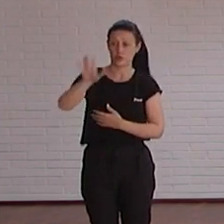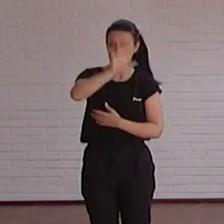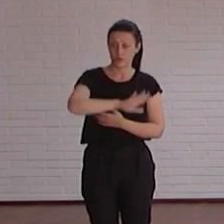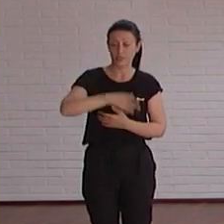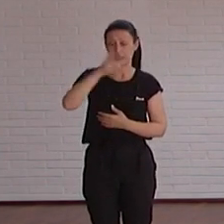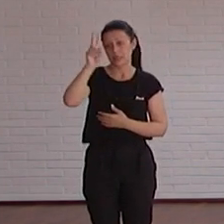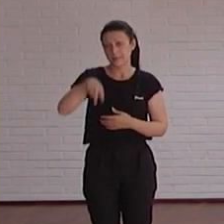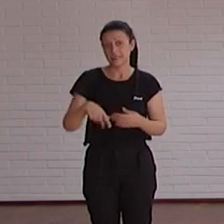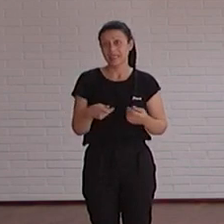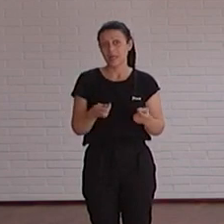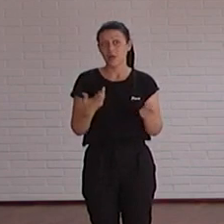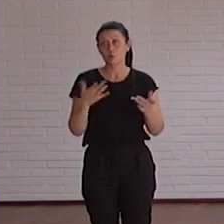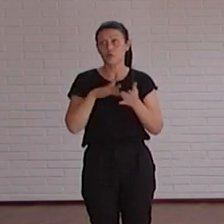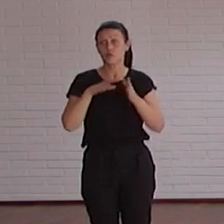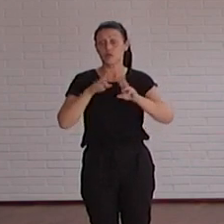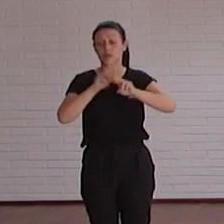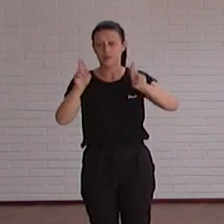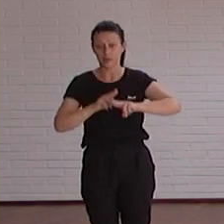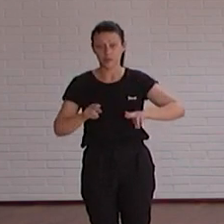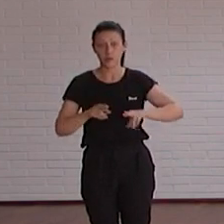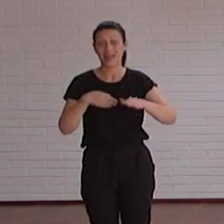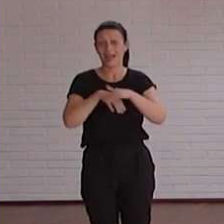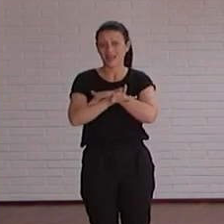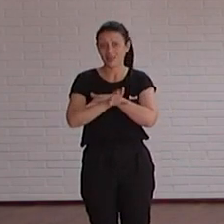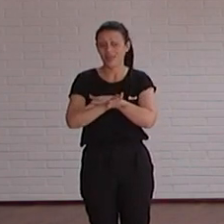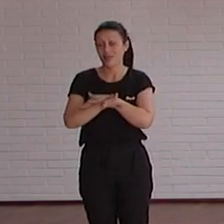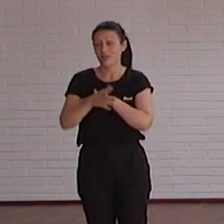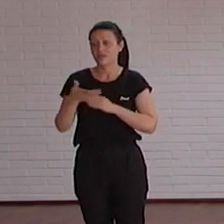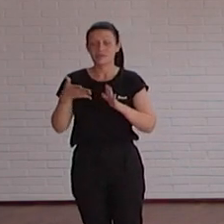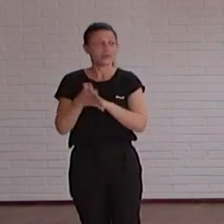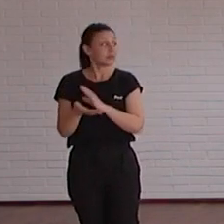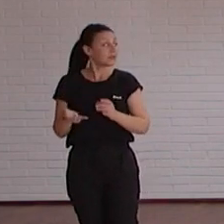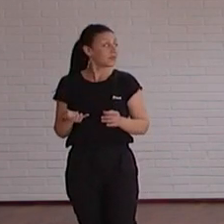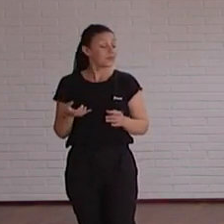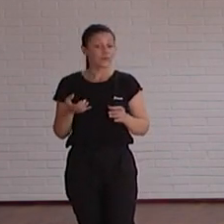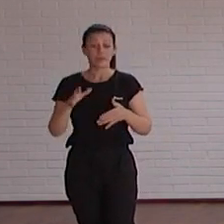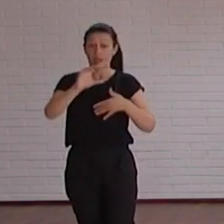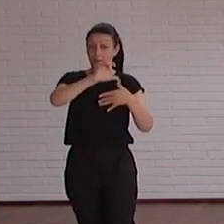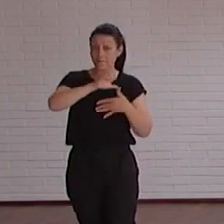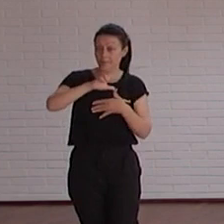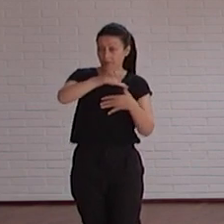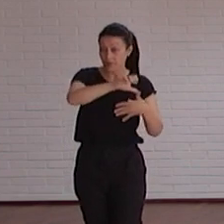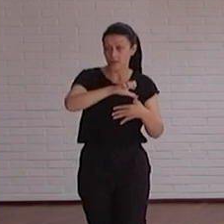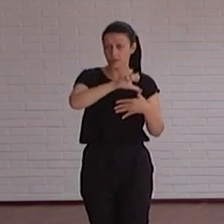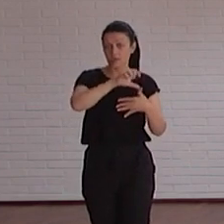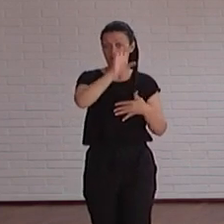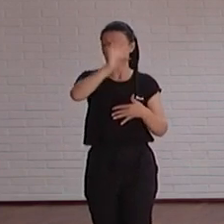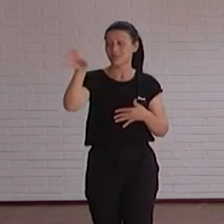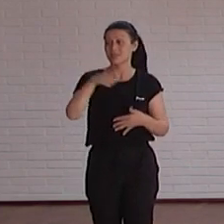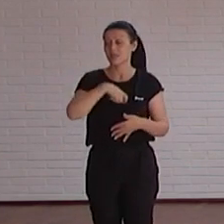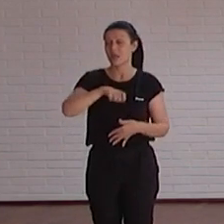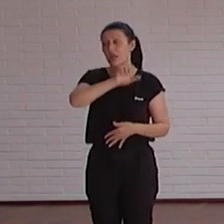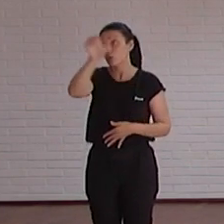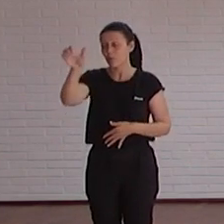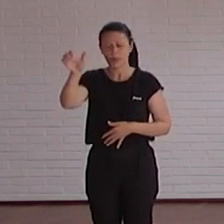incluso en algunos medios internacionales hay agencias que proyectan mucho en América Latina y en algunos países europeos